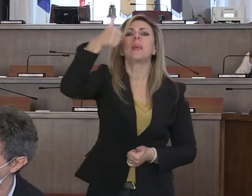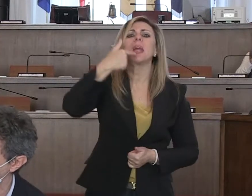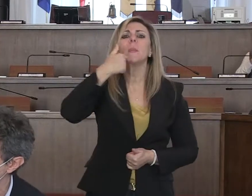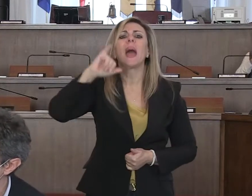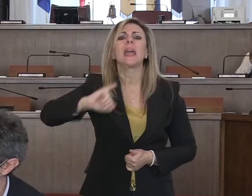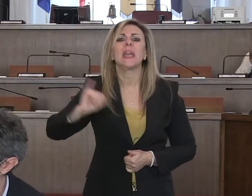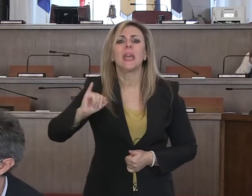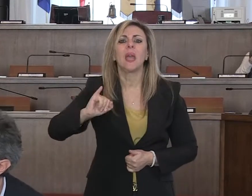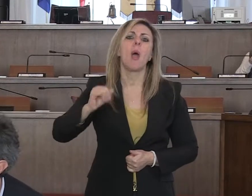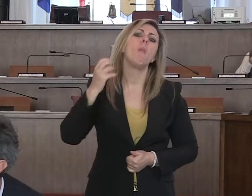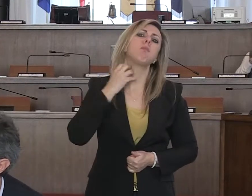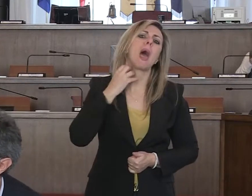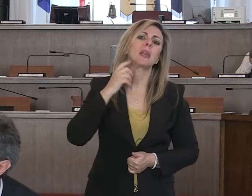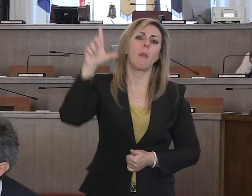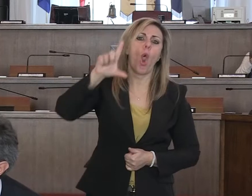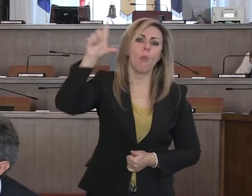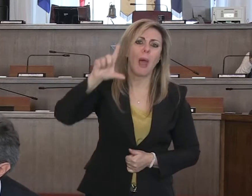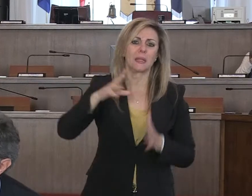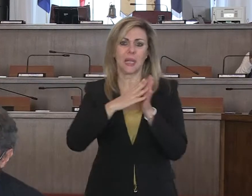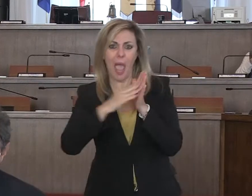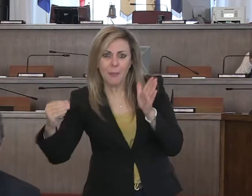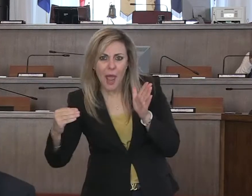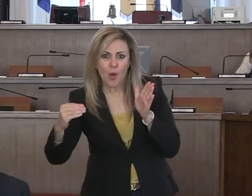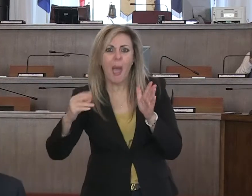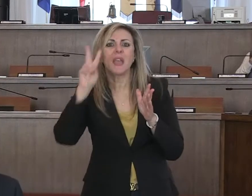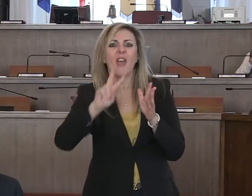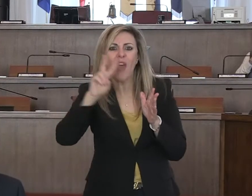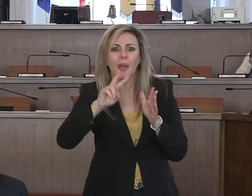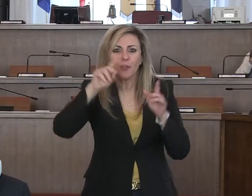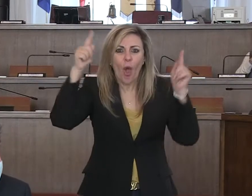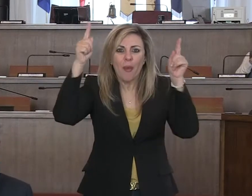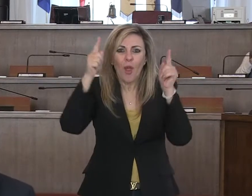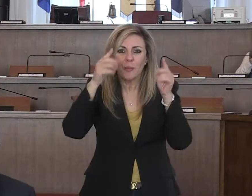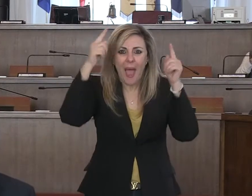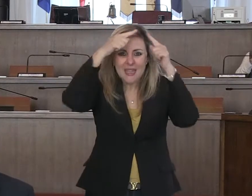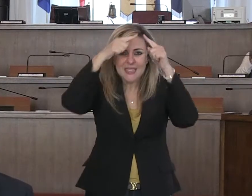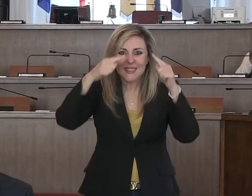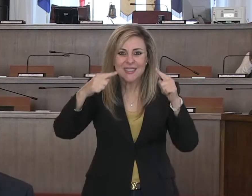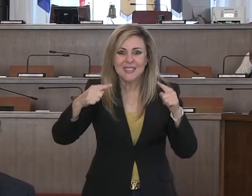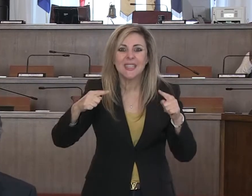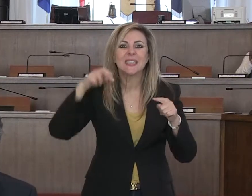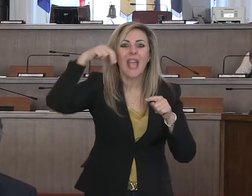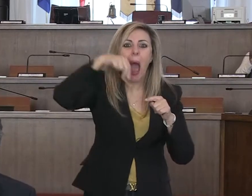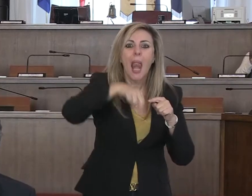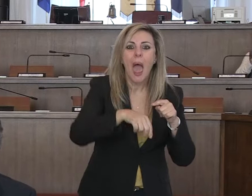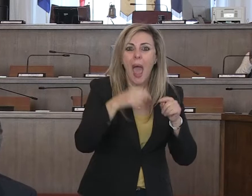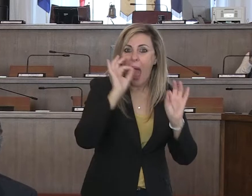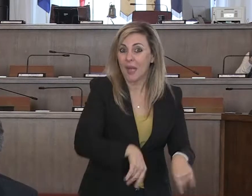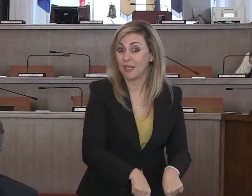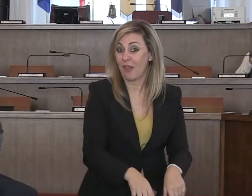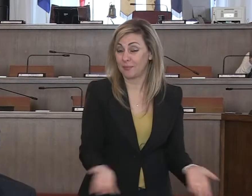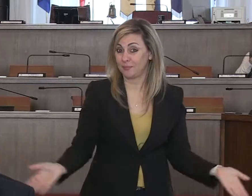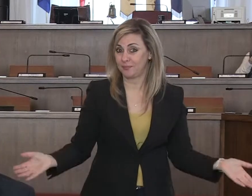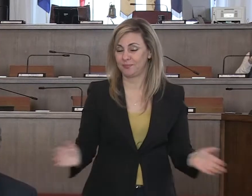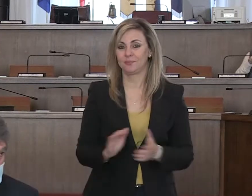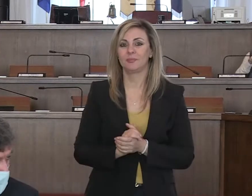Bergamo, il resto della Lombardia, l'Emilia-Romagna, il Veneto e così via, le nostre